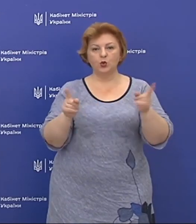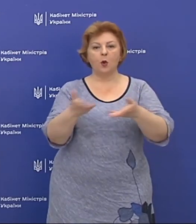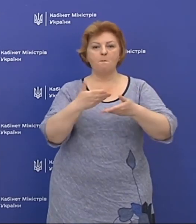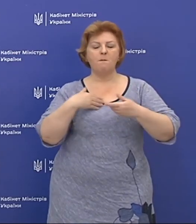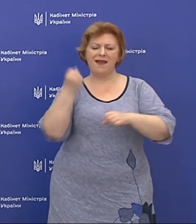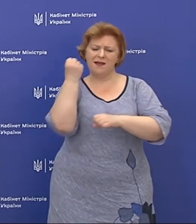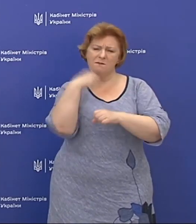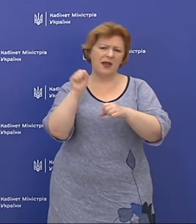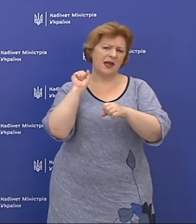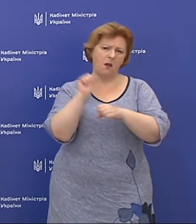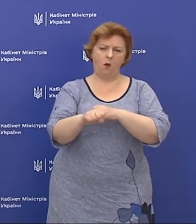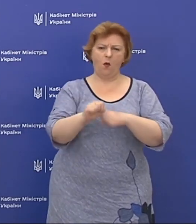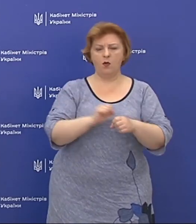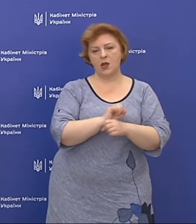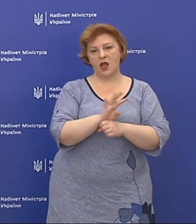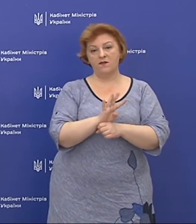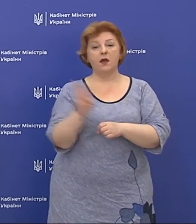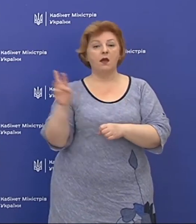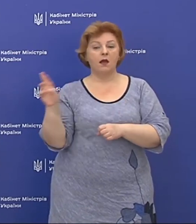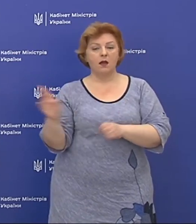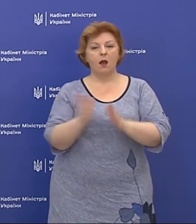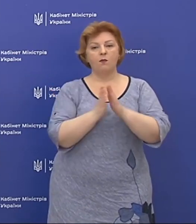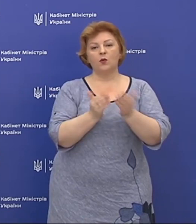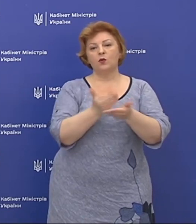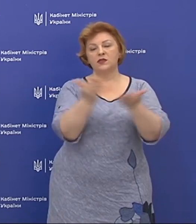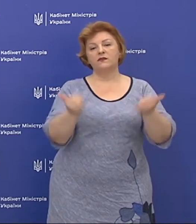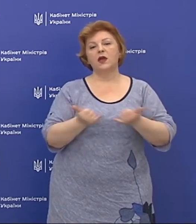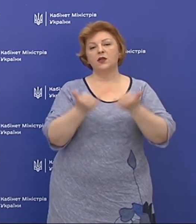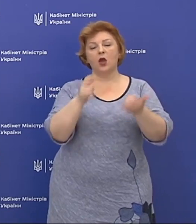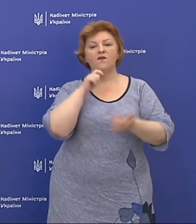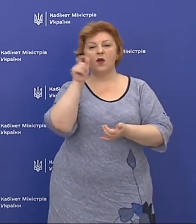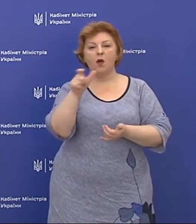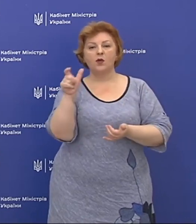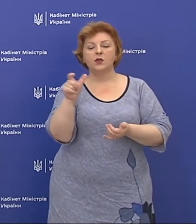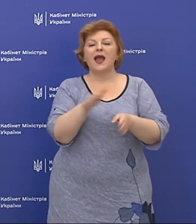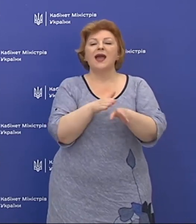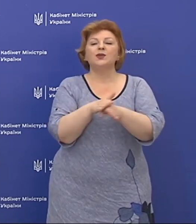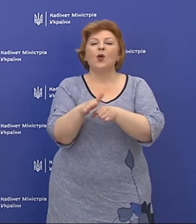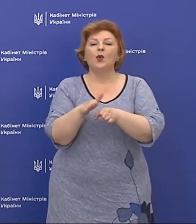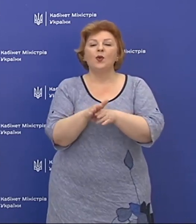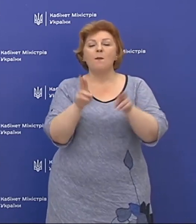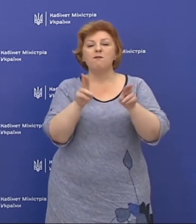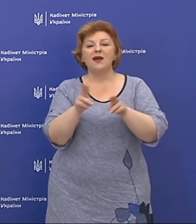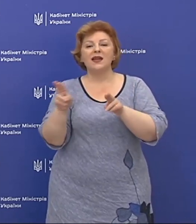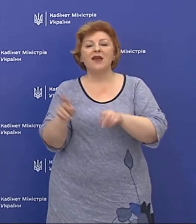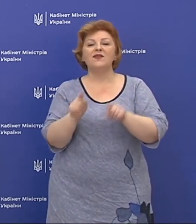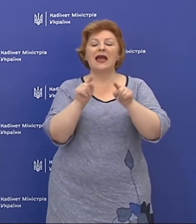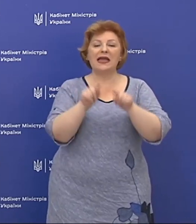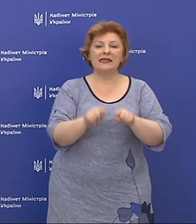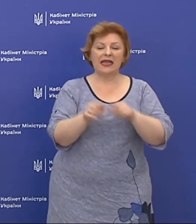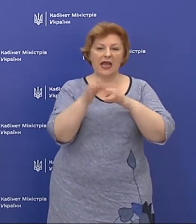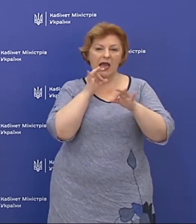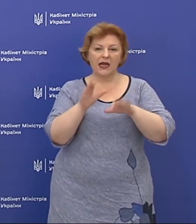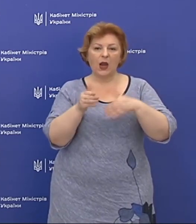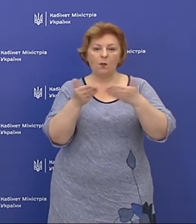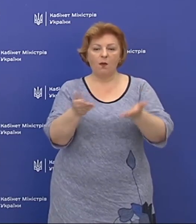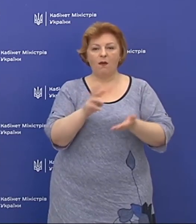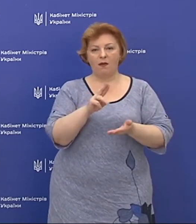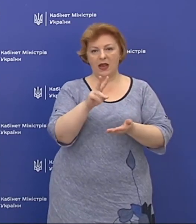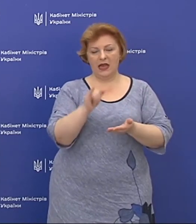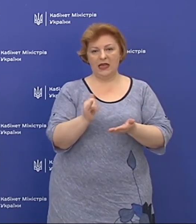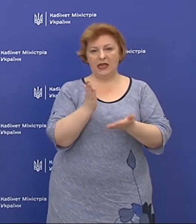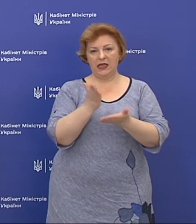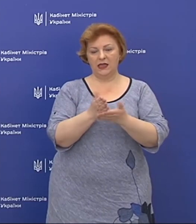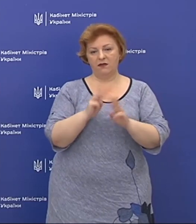ми перемогли коридору, я прошу вас, шановні українці, дотримуватися тих правил, тих рекомендацій, які є